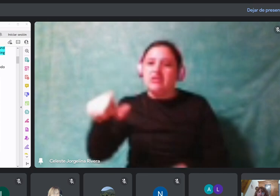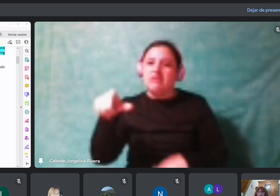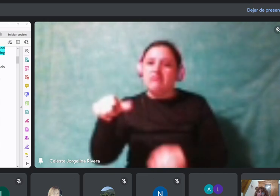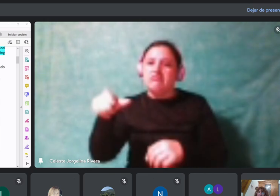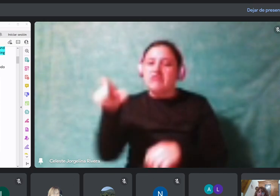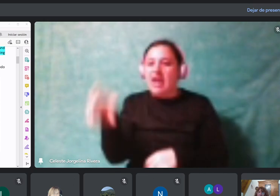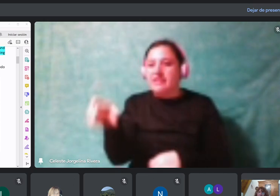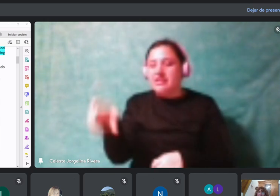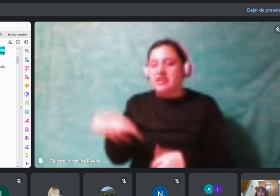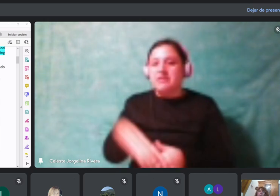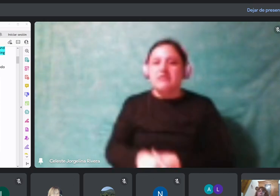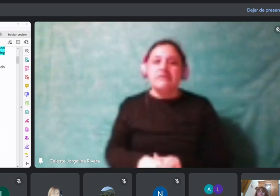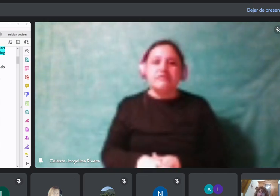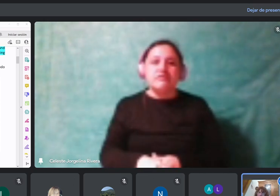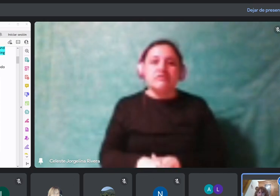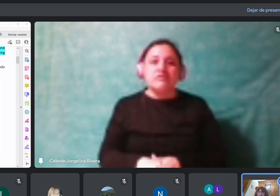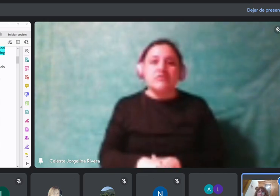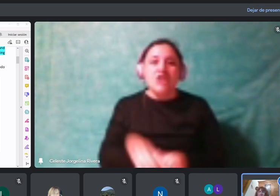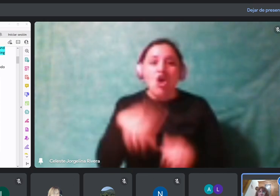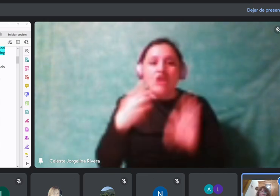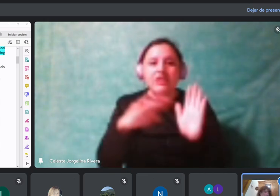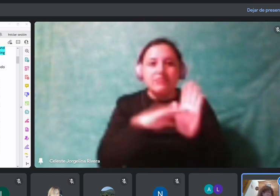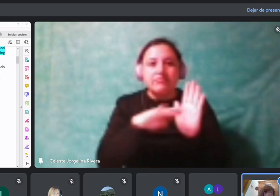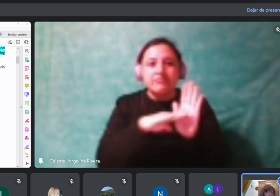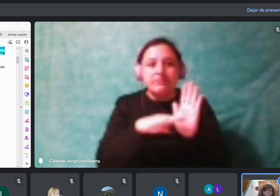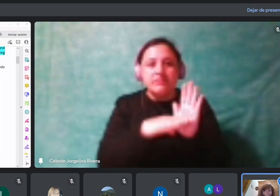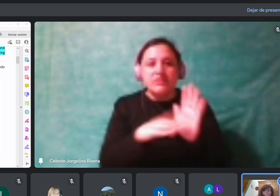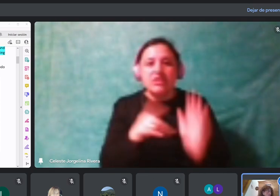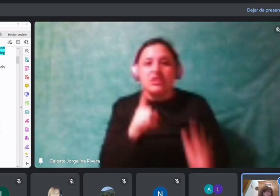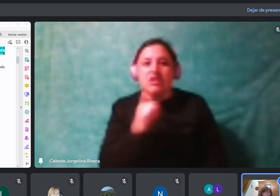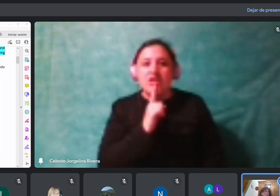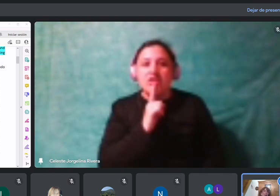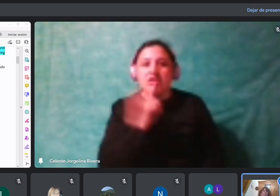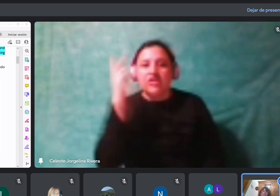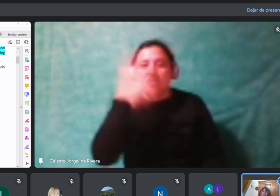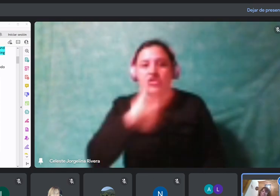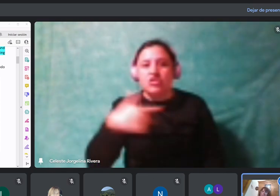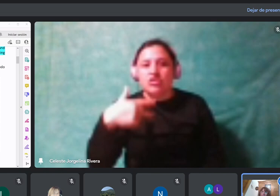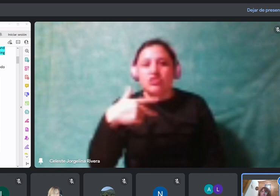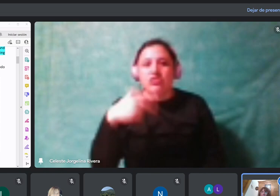Es preposición. Muy bien. Es una preposición. ¿Y cómo se traduce?